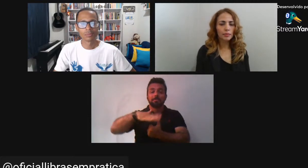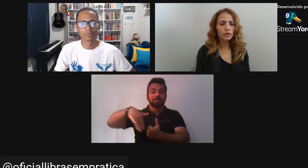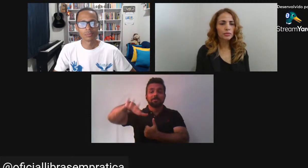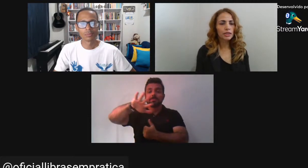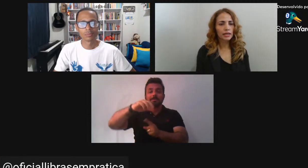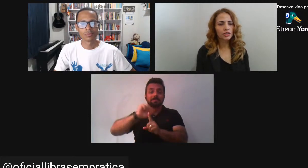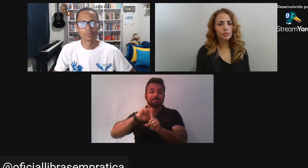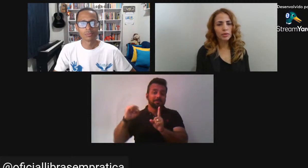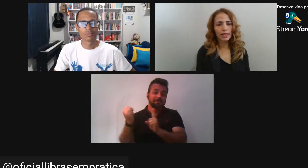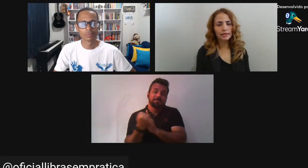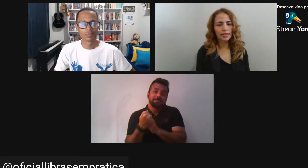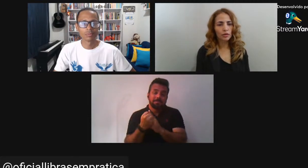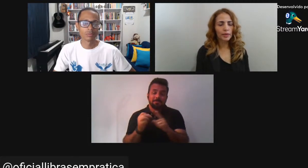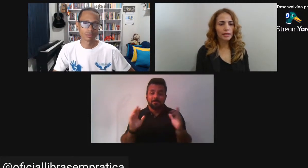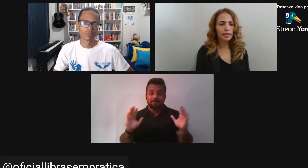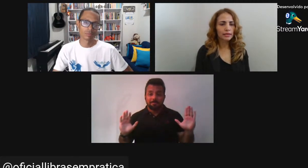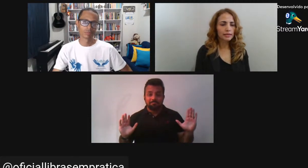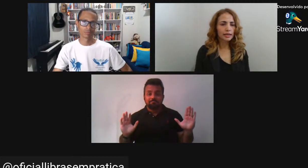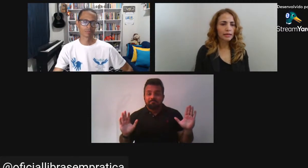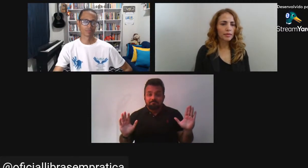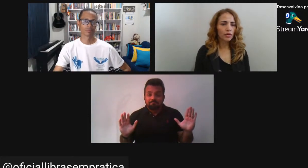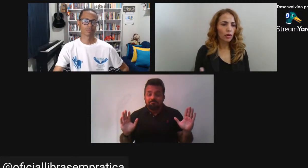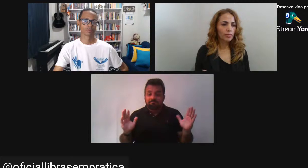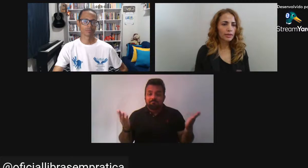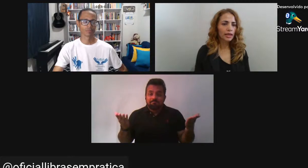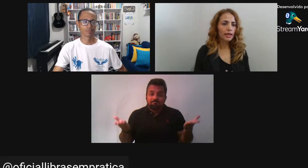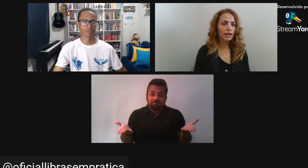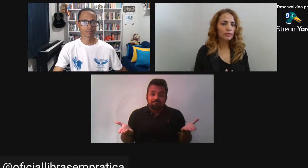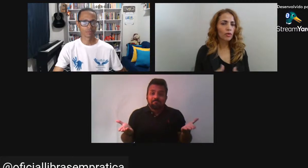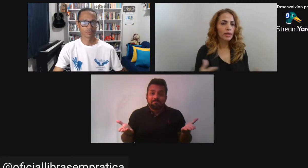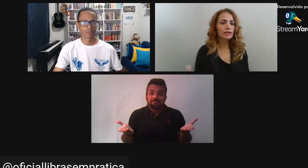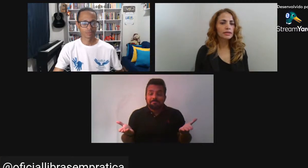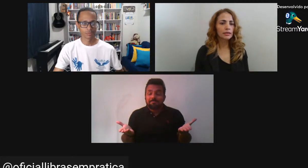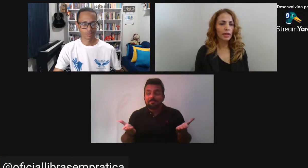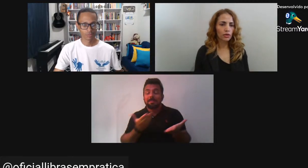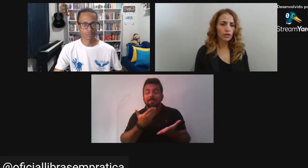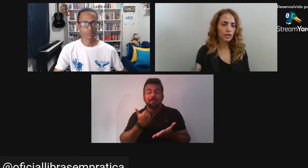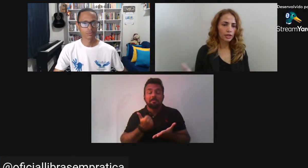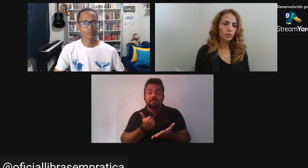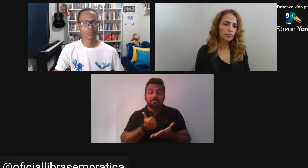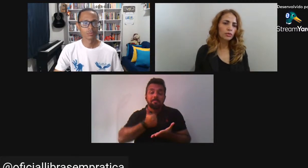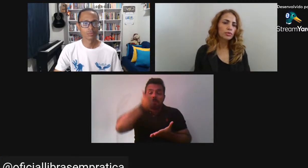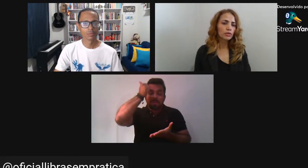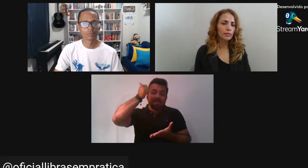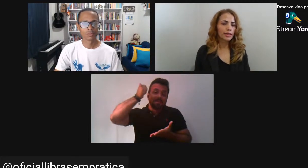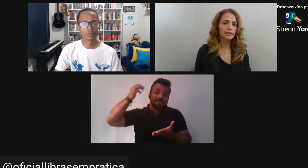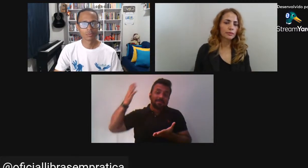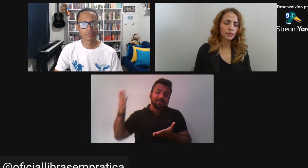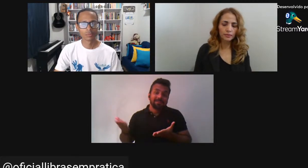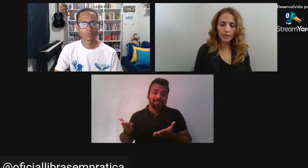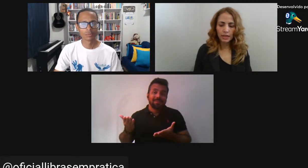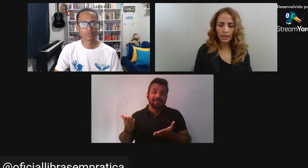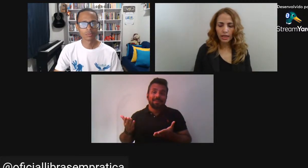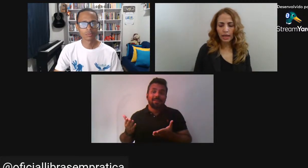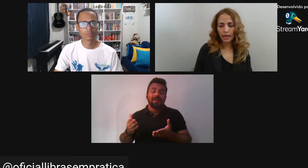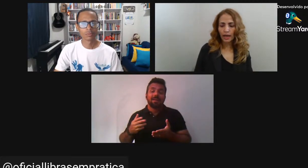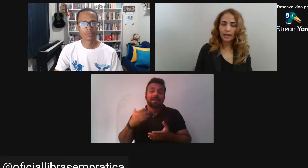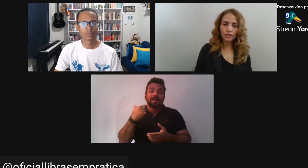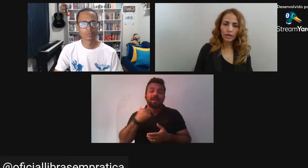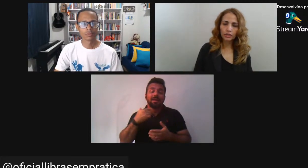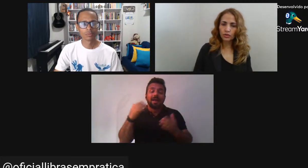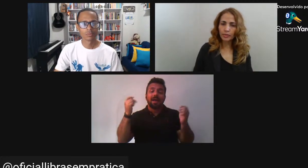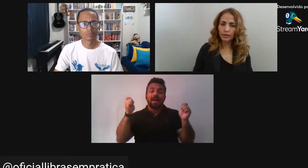tem A possibilidade De publicação Para que essa obra Tenha um alcance maior Chegue a um público Mais amplo